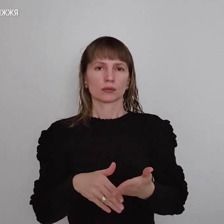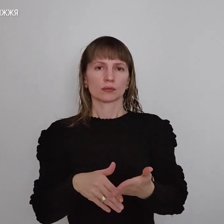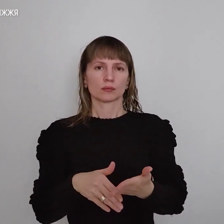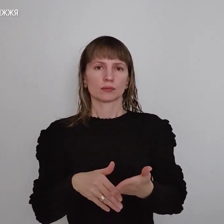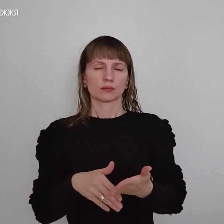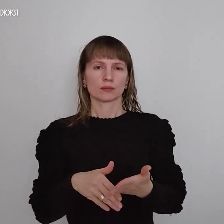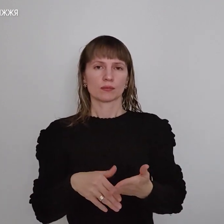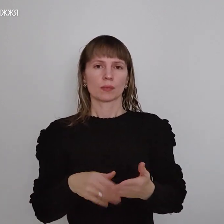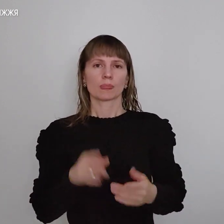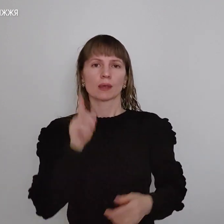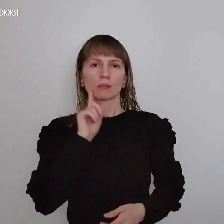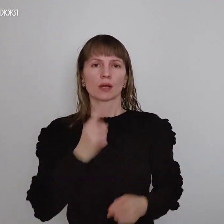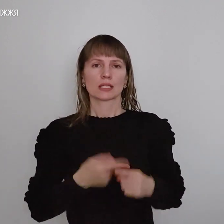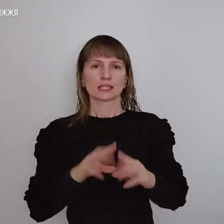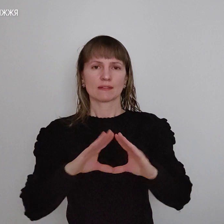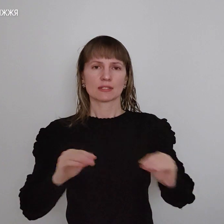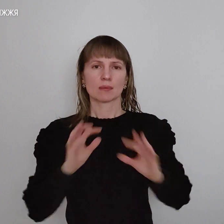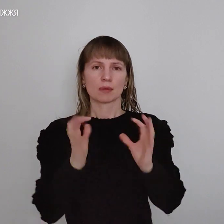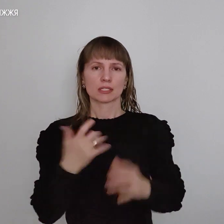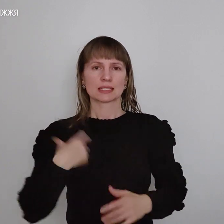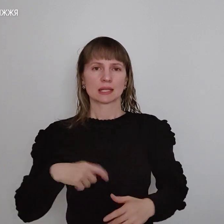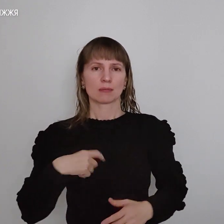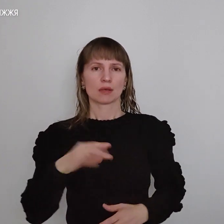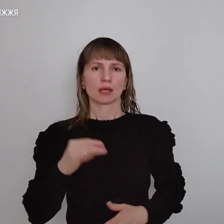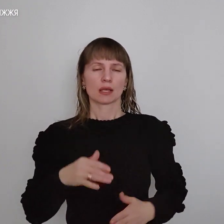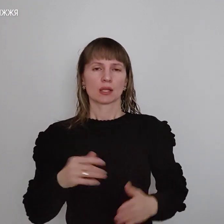Дякую за все. Дякую за перегляд! До зустрічі!